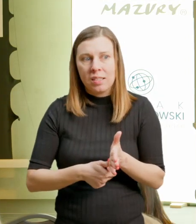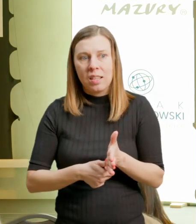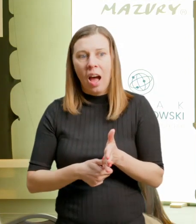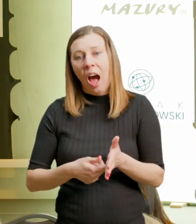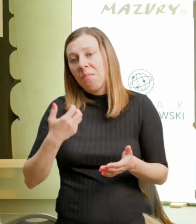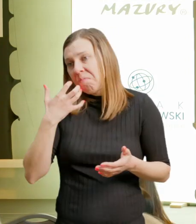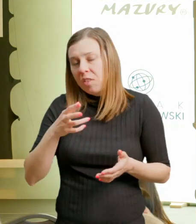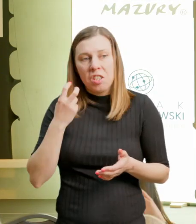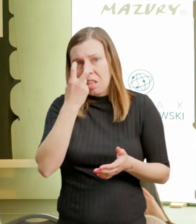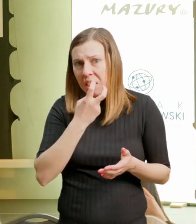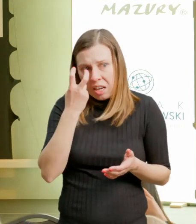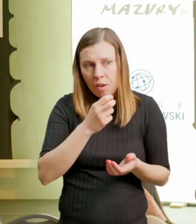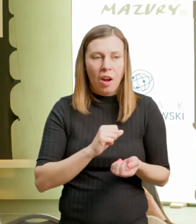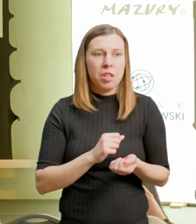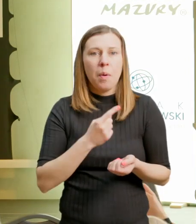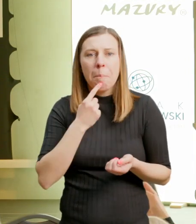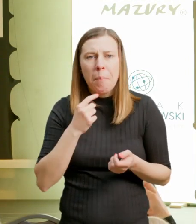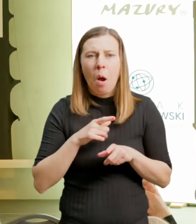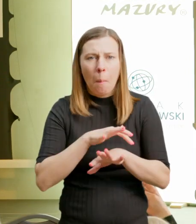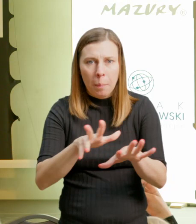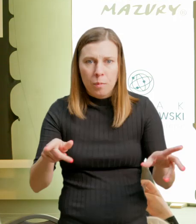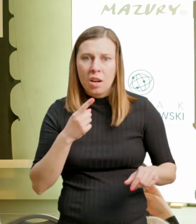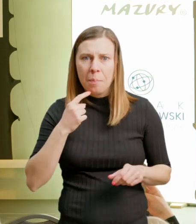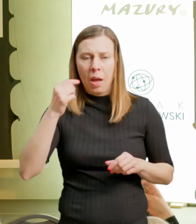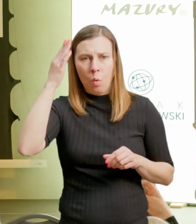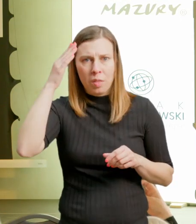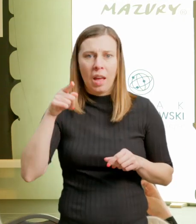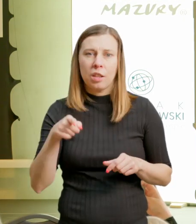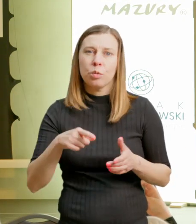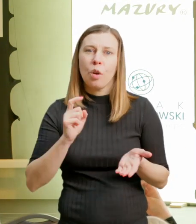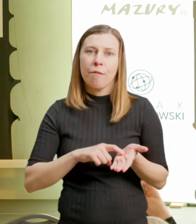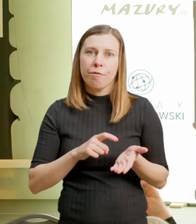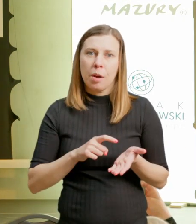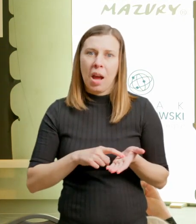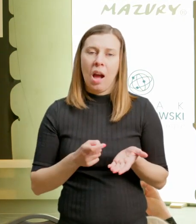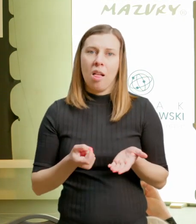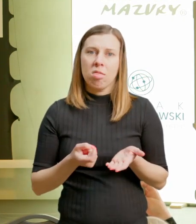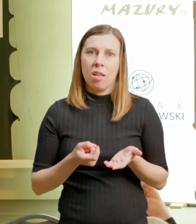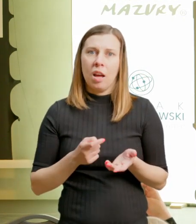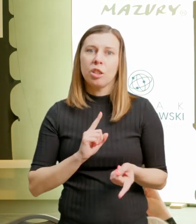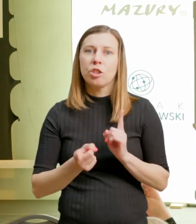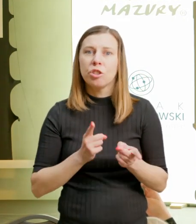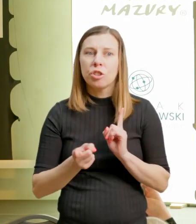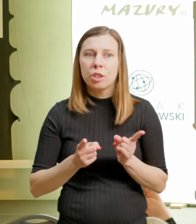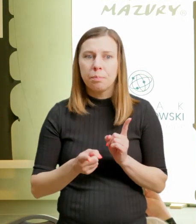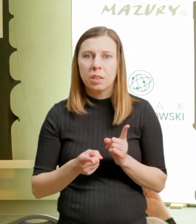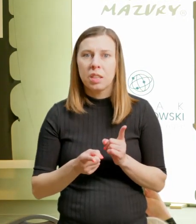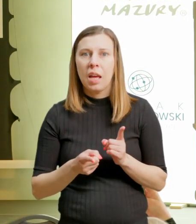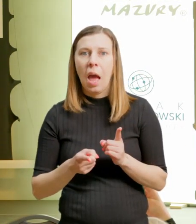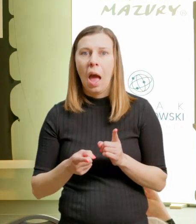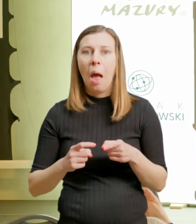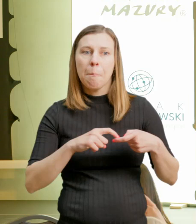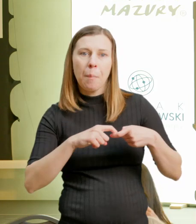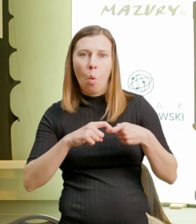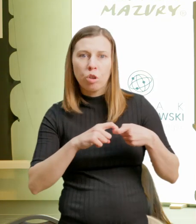popularne. No i tu są wymagane dosyć sprawne i szybkie połączenia komunikacyjne, żeby ci turyści